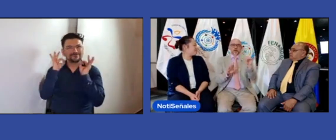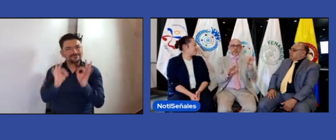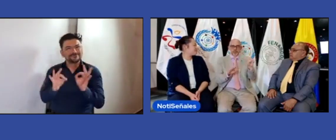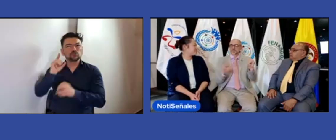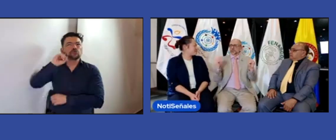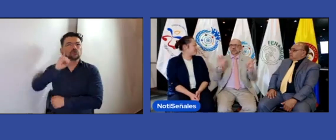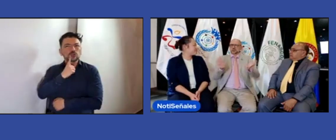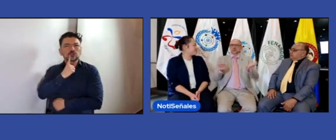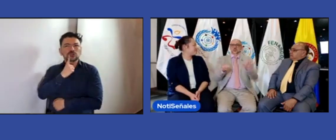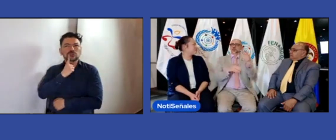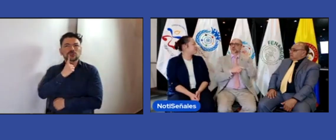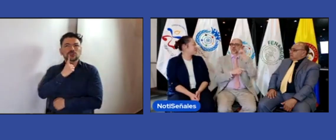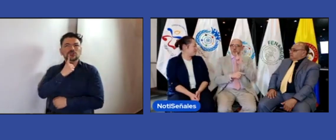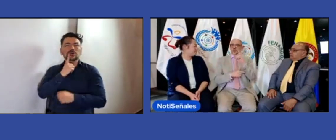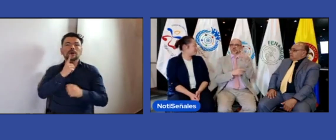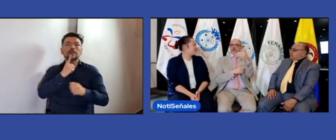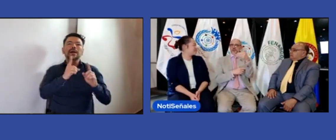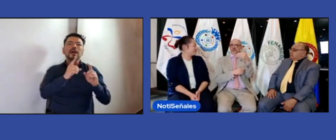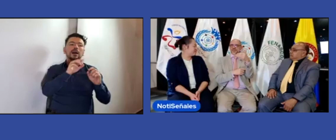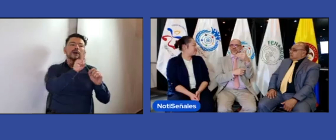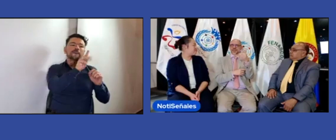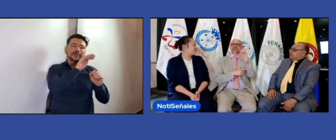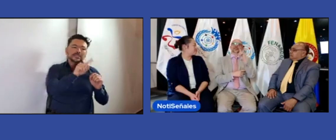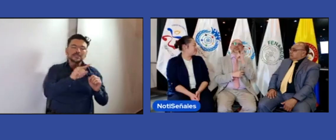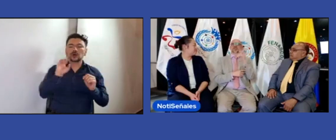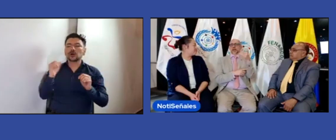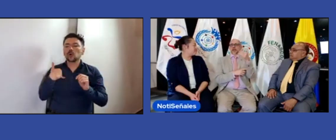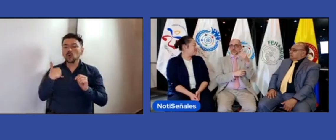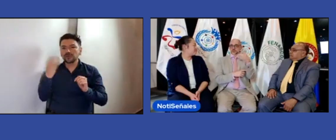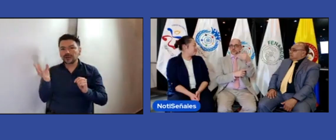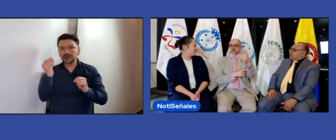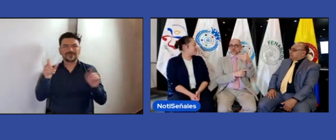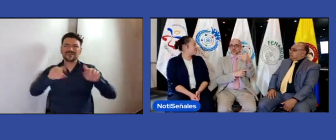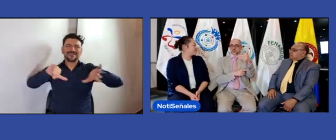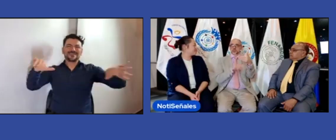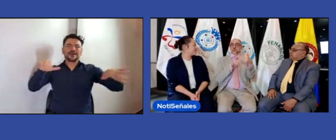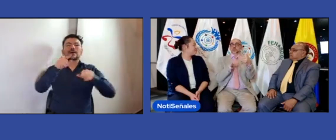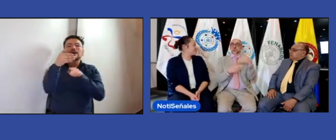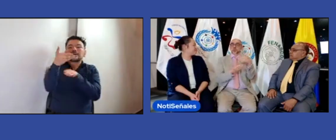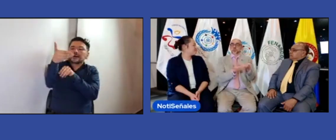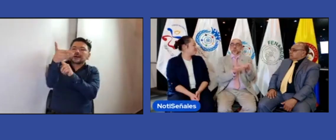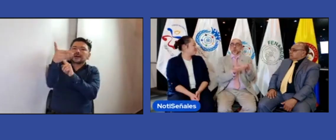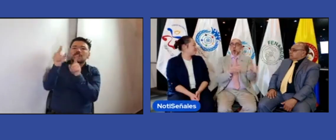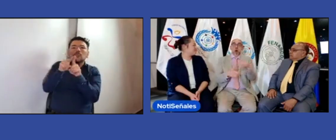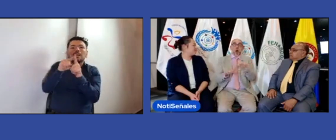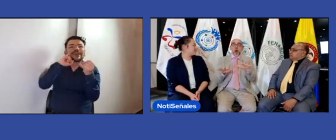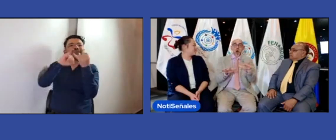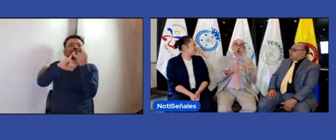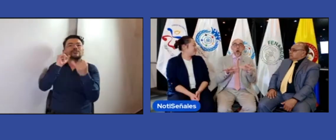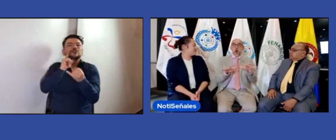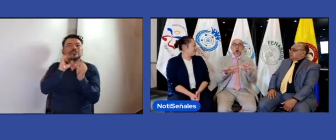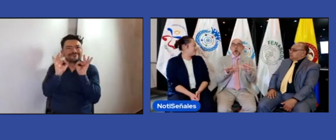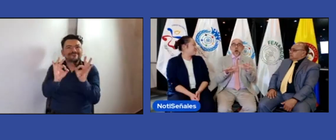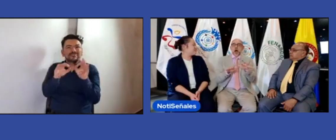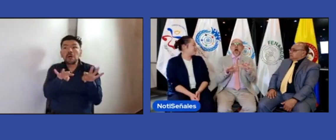bandera de las personas sordas. Fue ese país, la bandera sorda, la Deaf Flag en ese momento,